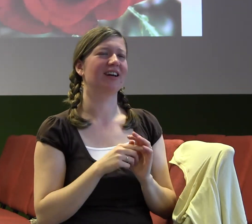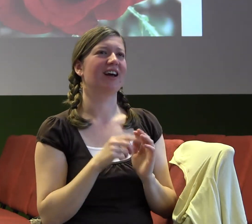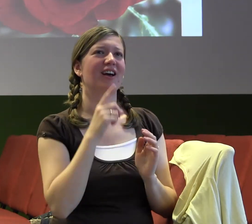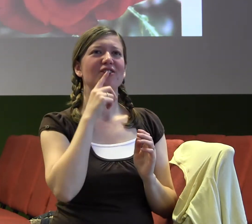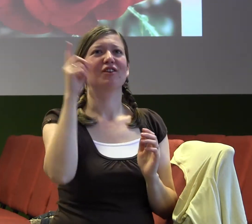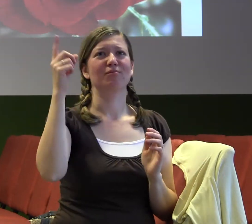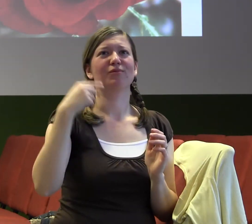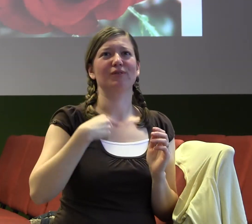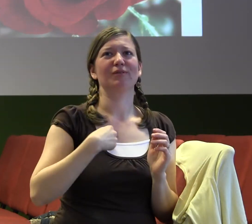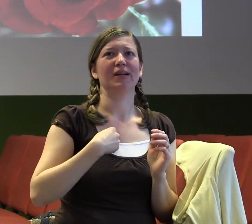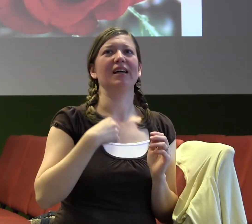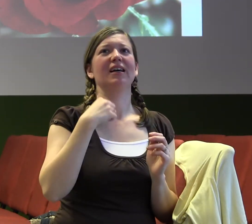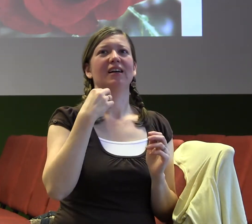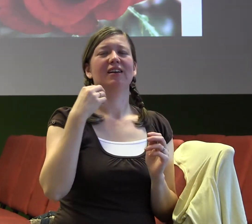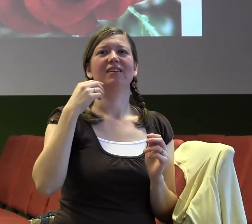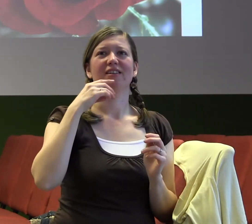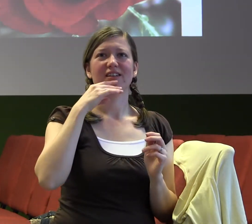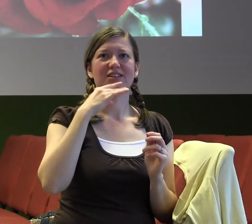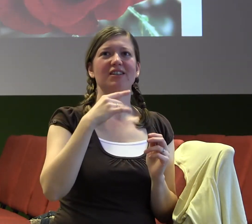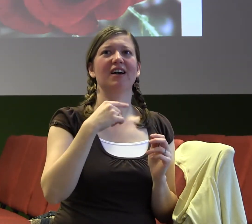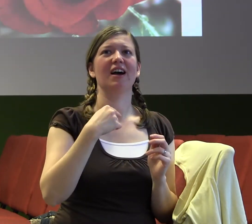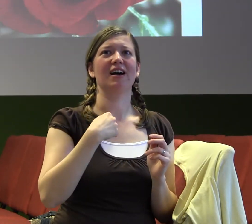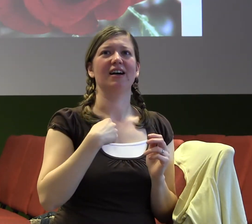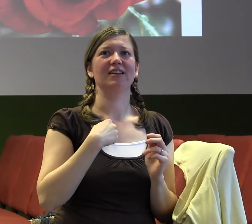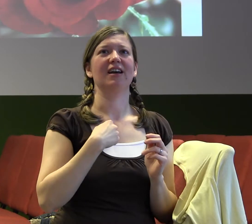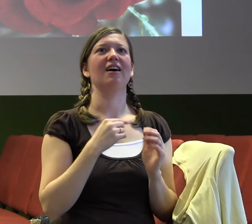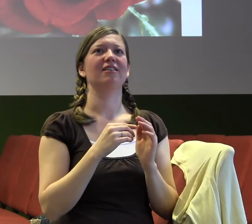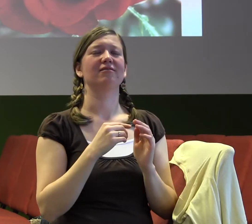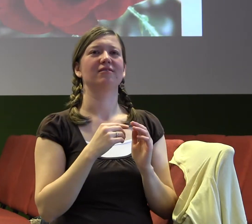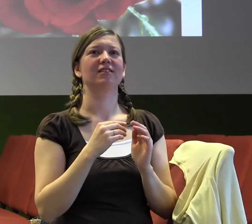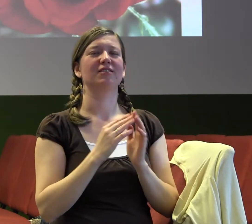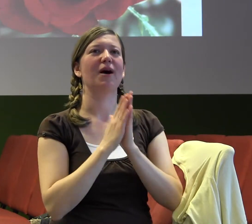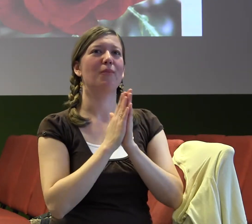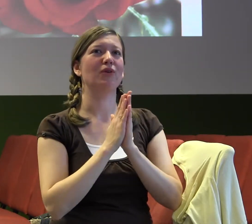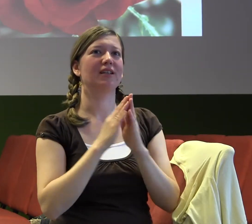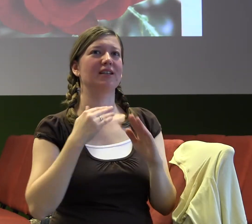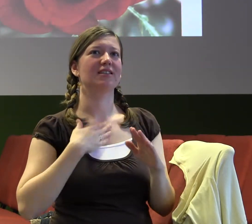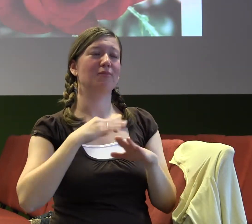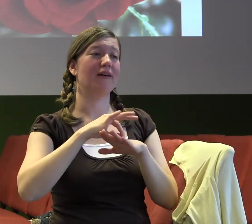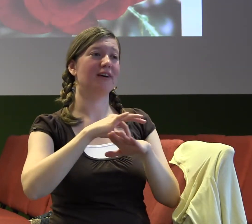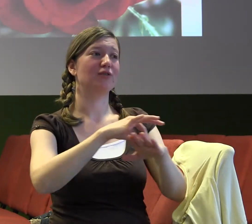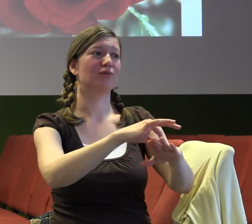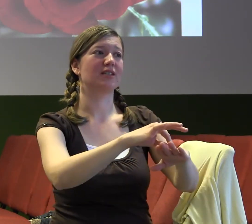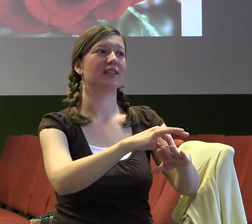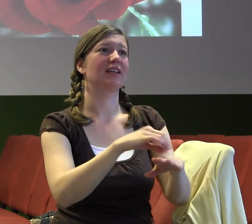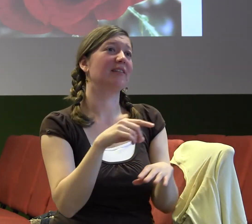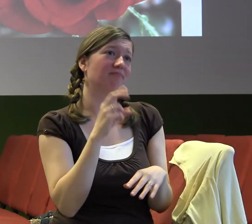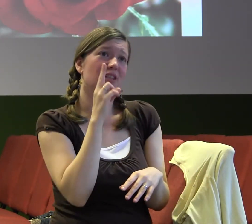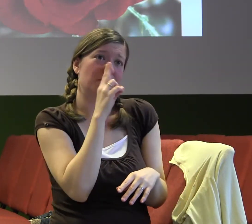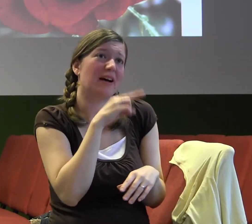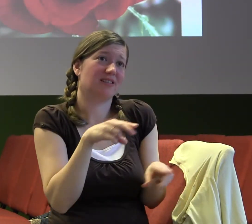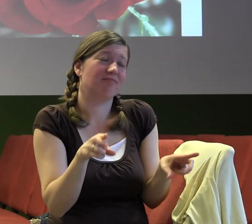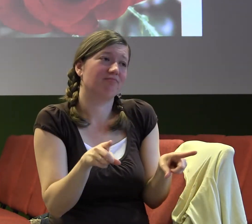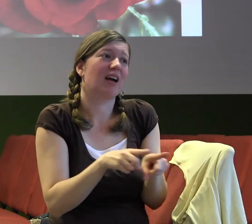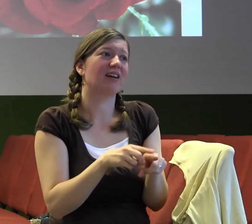říká, že máme se za ty lidi modlit a že máme je mít v úctě, se snažím, někdy to je těžký, ale snažím se. Tak a poslední